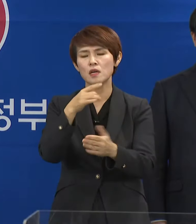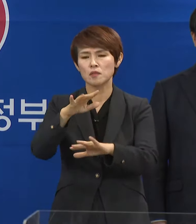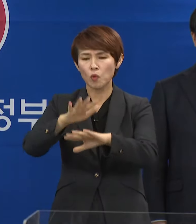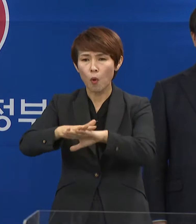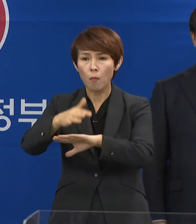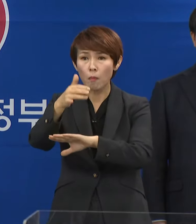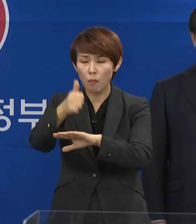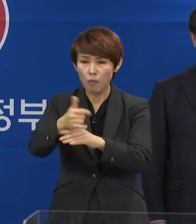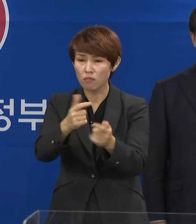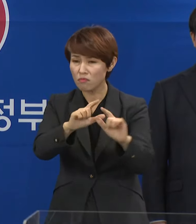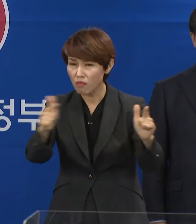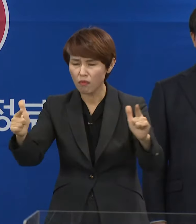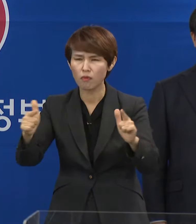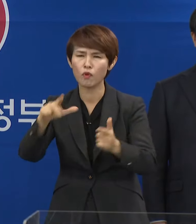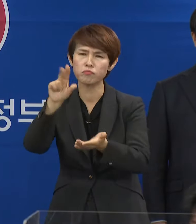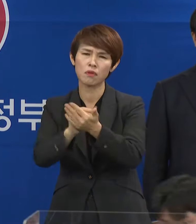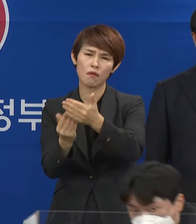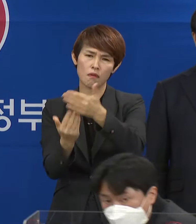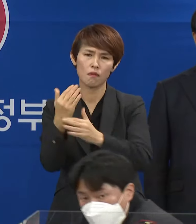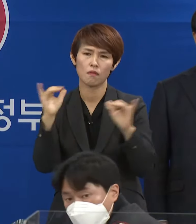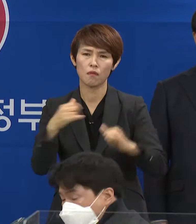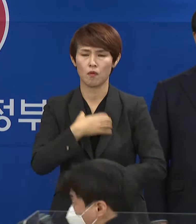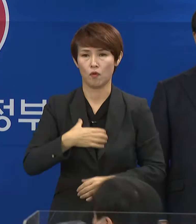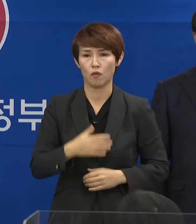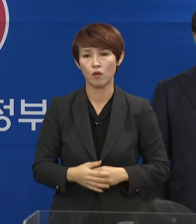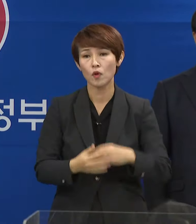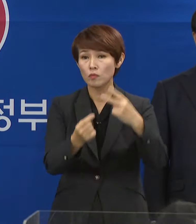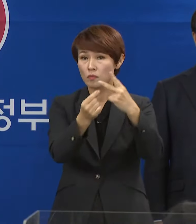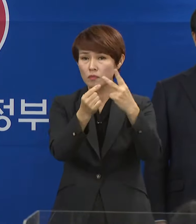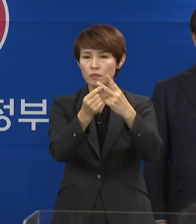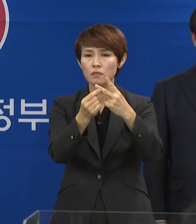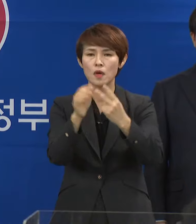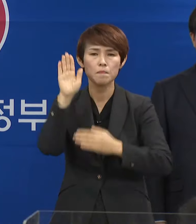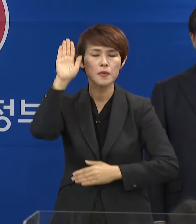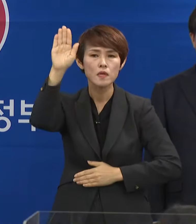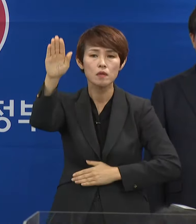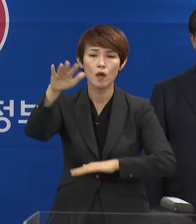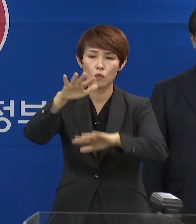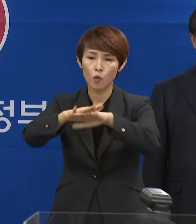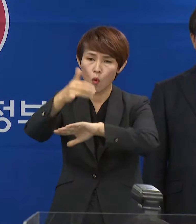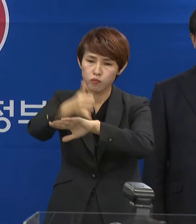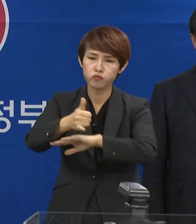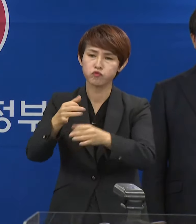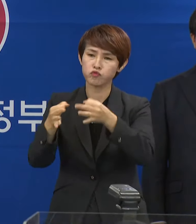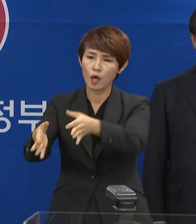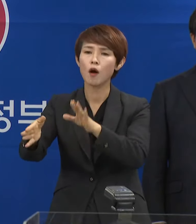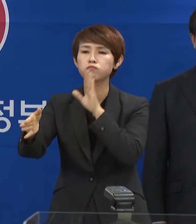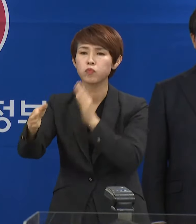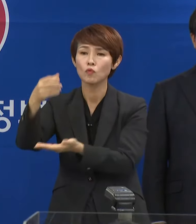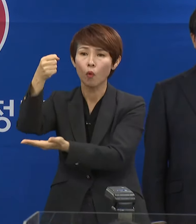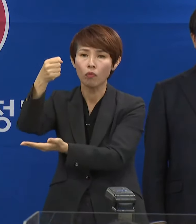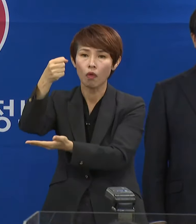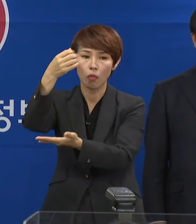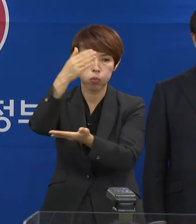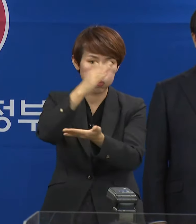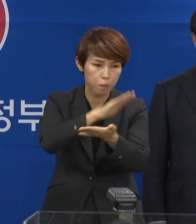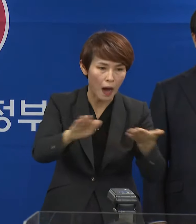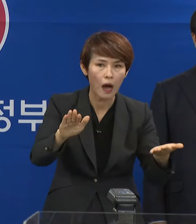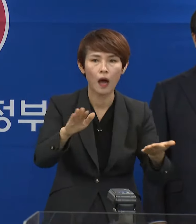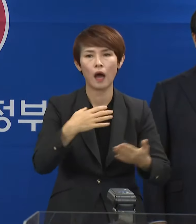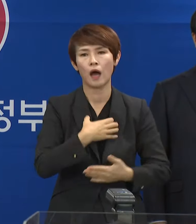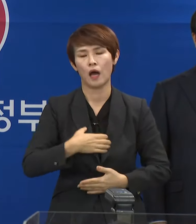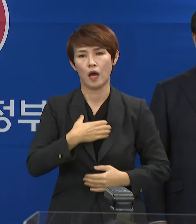파탄으로 몰 것입니다. 둘째, 미래 농업에 투자해야 할 재원이 사라지게 됩니다.